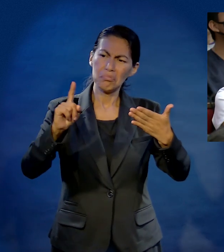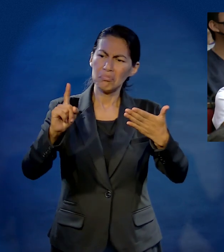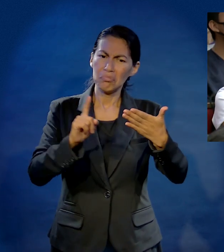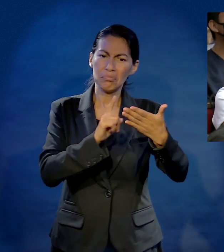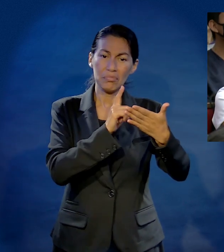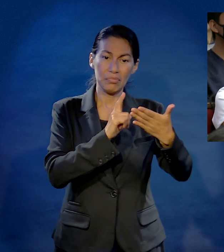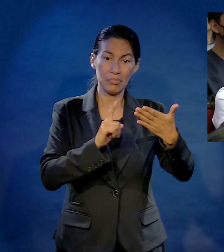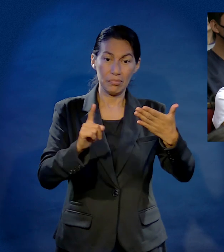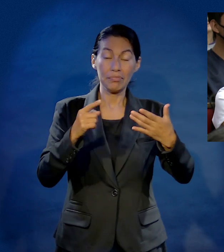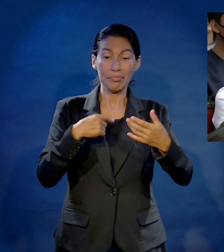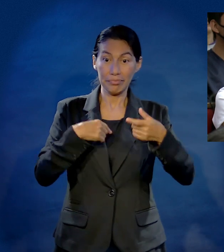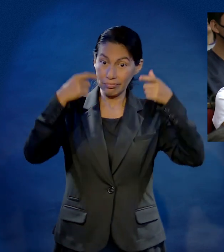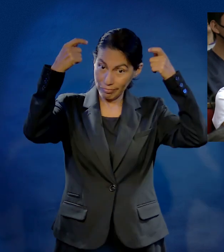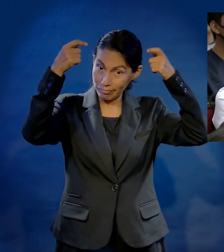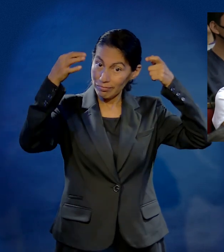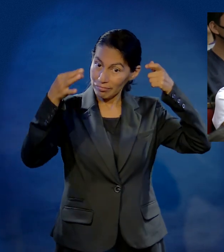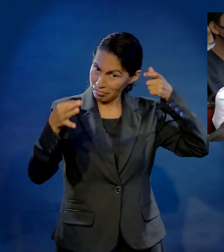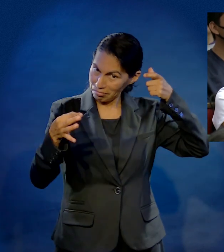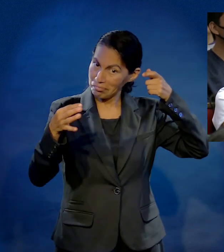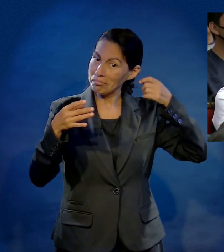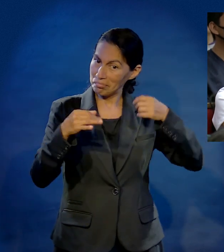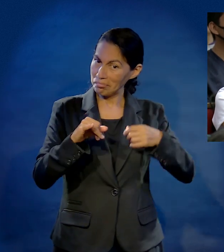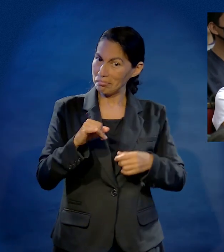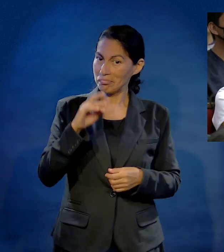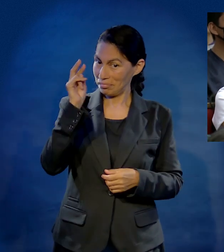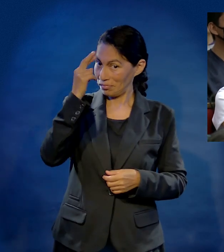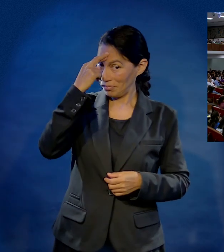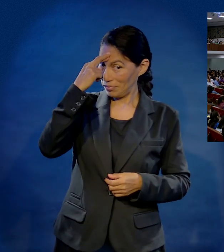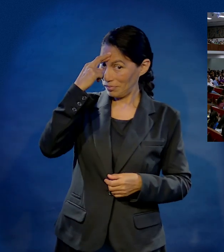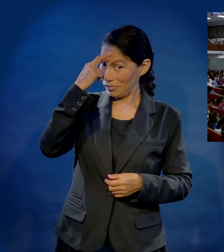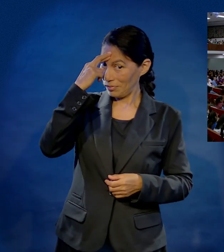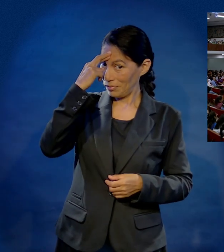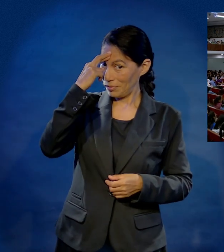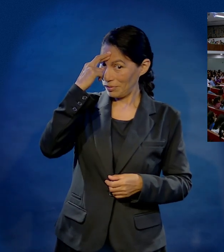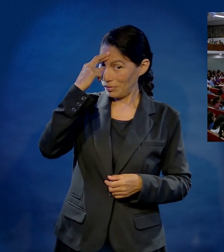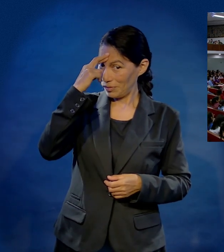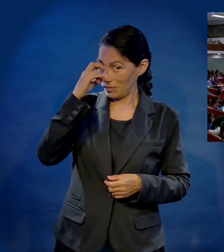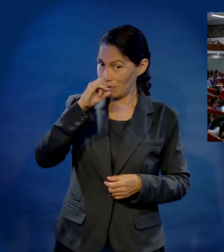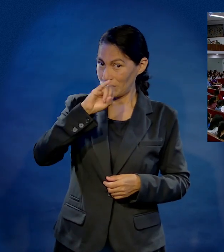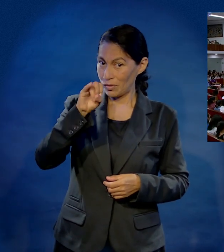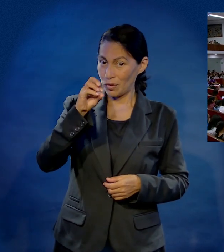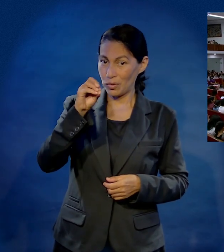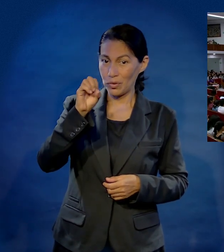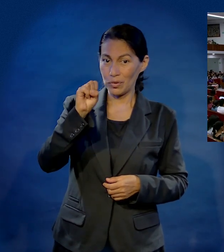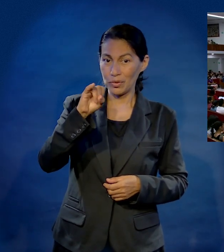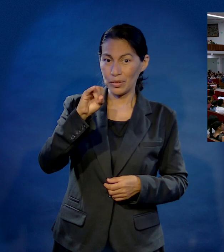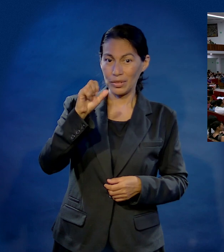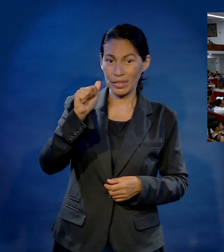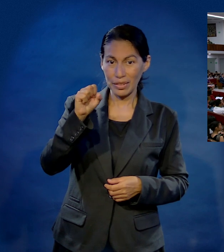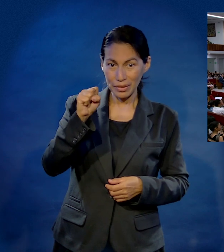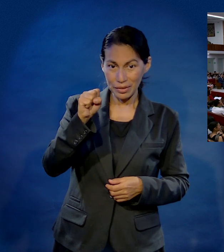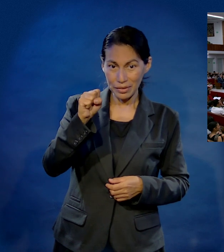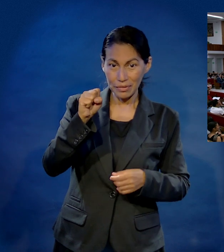para otro, de un lado para otro. Tuve el privilegio de estar en su graduación. Yo me acuerdo de esa graduación porque Josías tocó el piano.